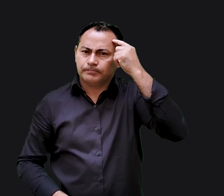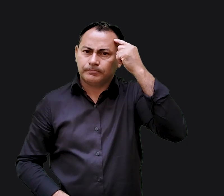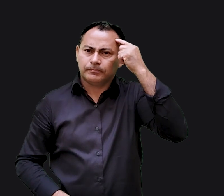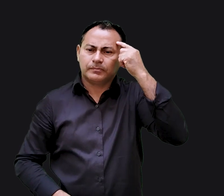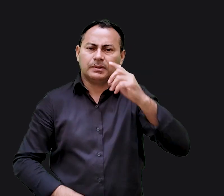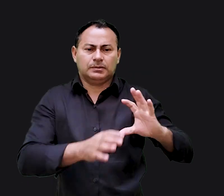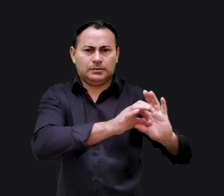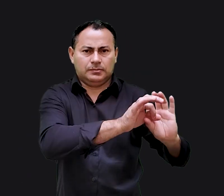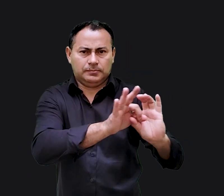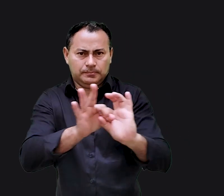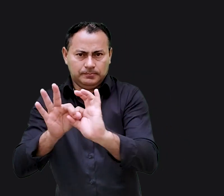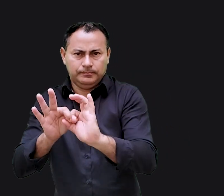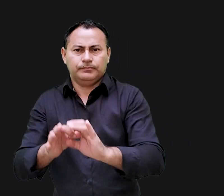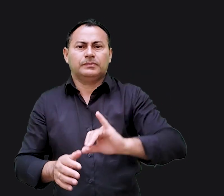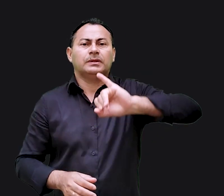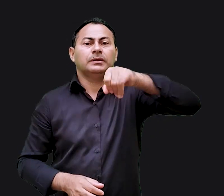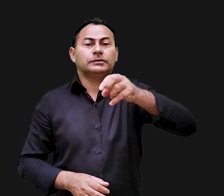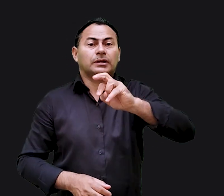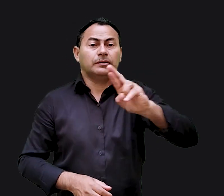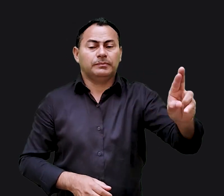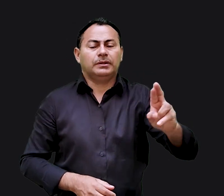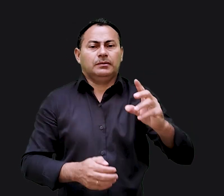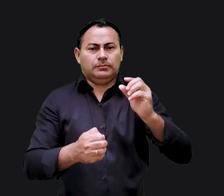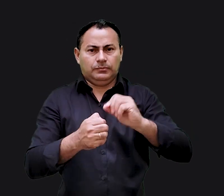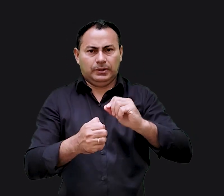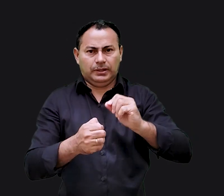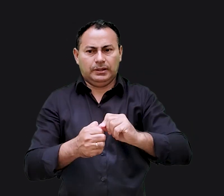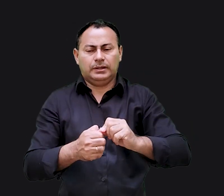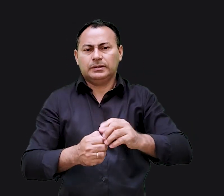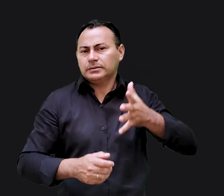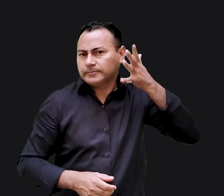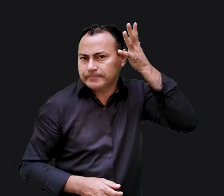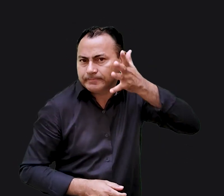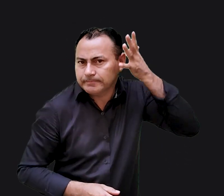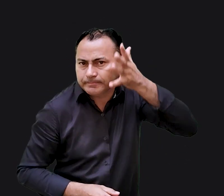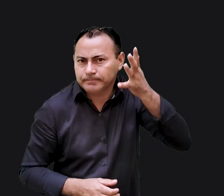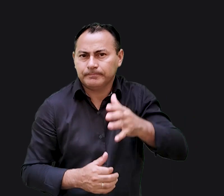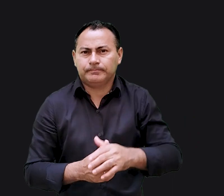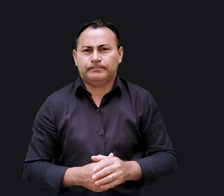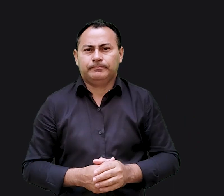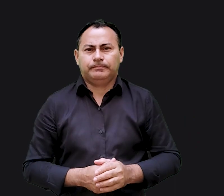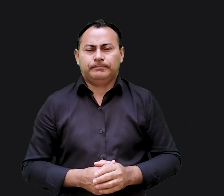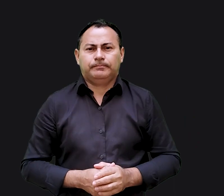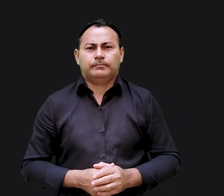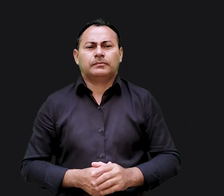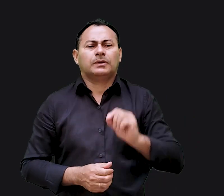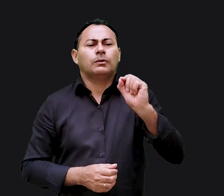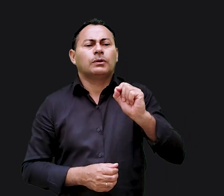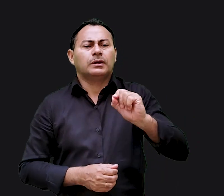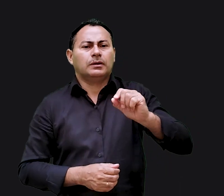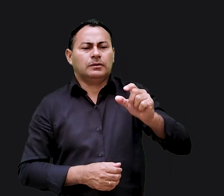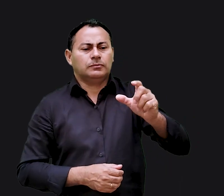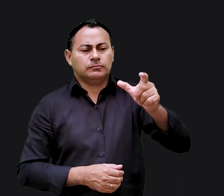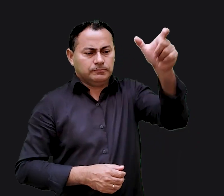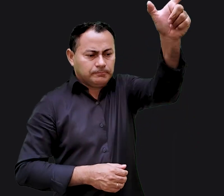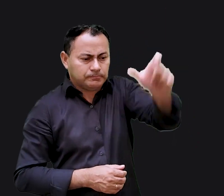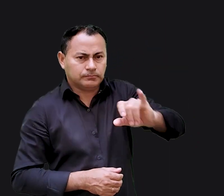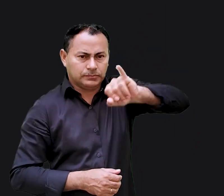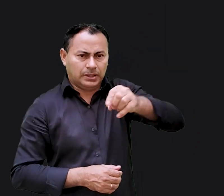pensando e foi neste contexto que Jeremias fez esta pregação. O que Jeremias está